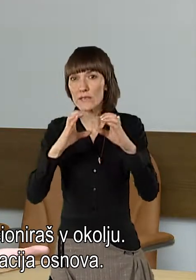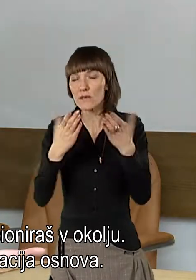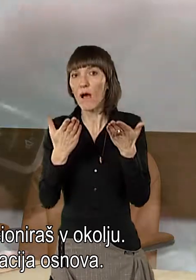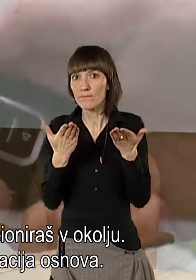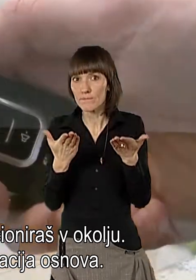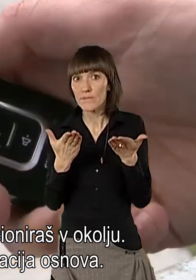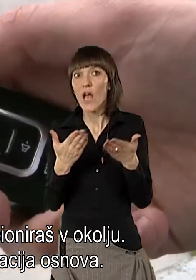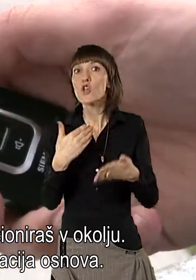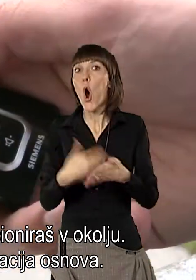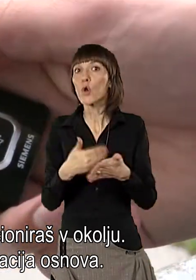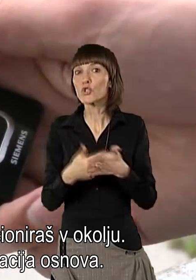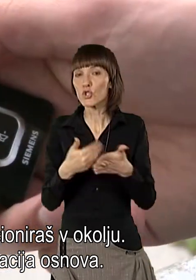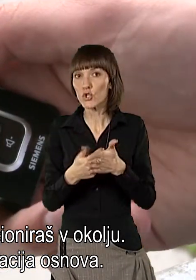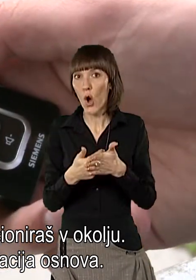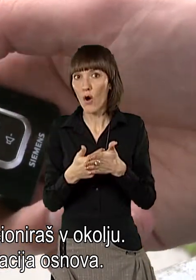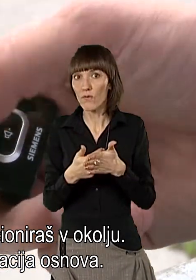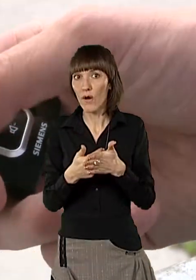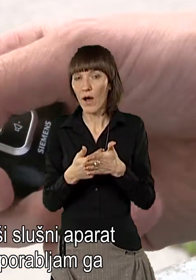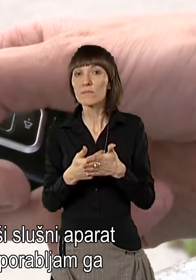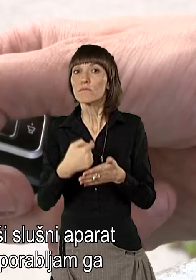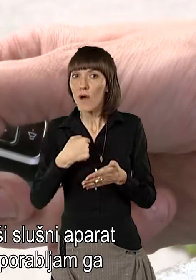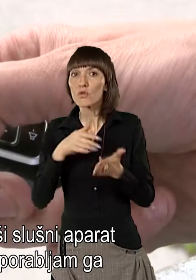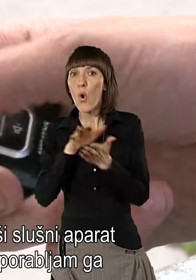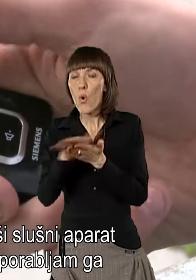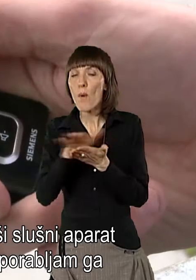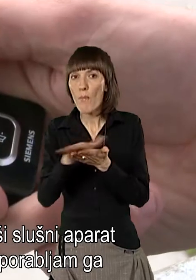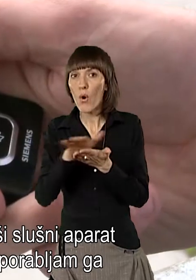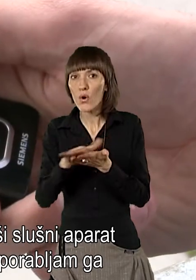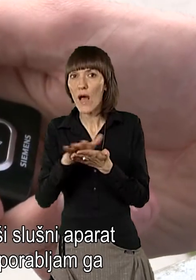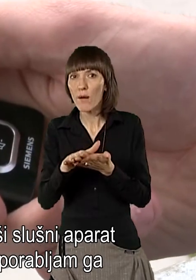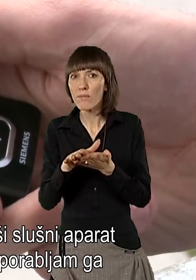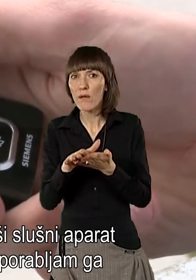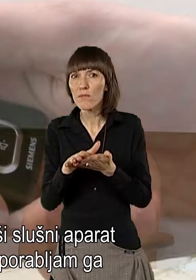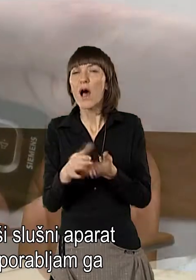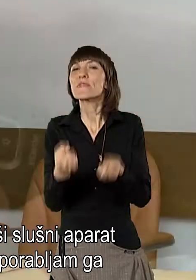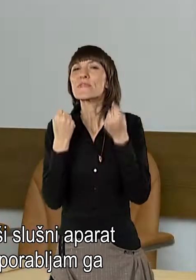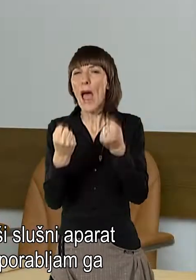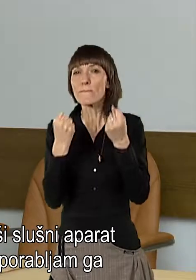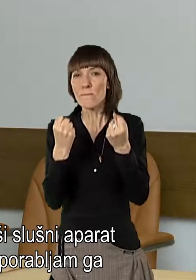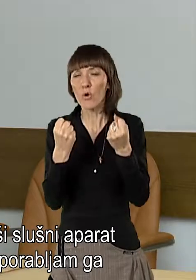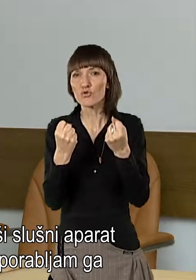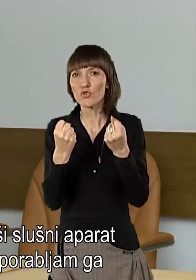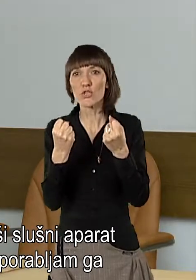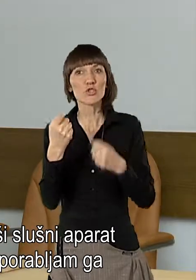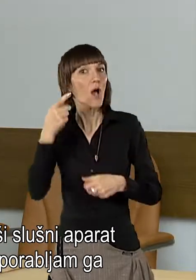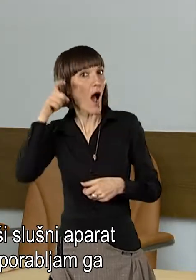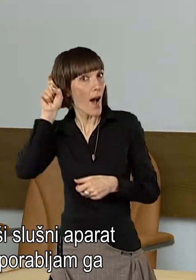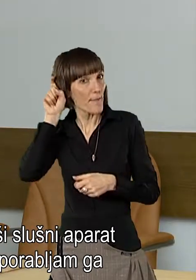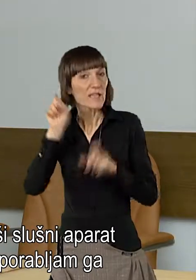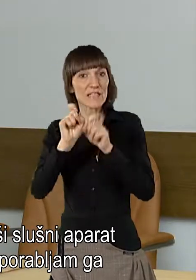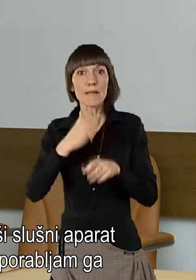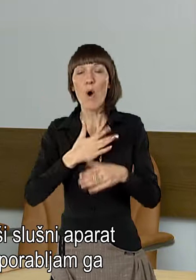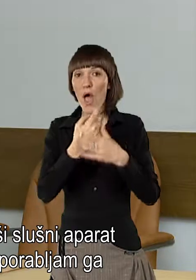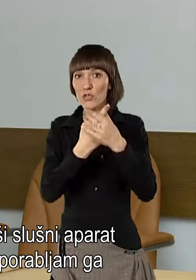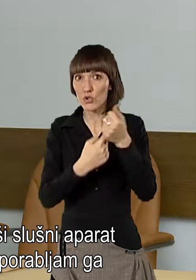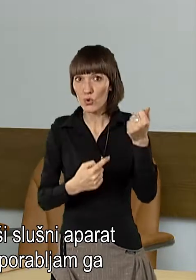obejstvu osnova. Uporabljam, rekla, najmočnejsi slušni aparat, zaradi